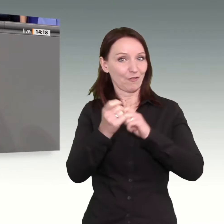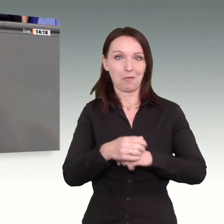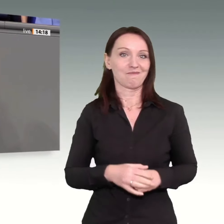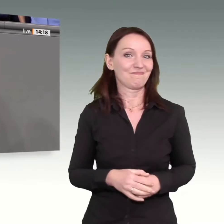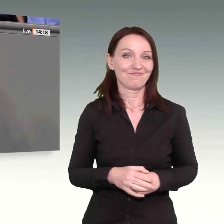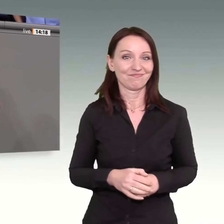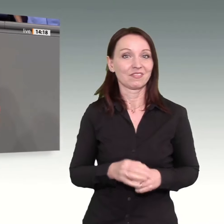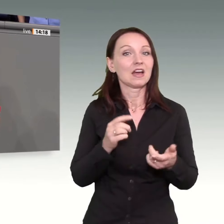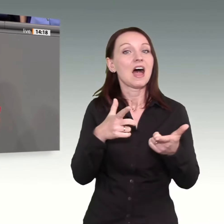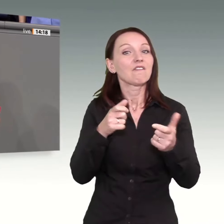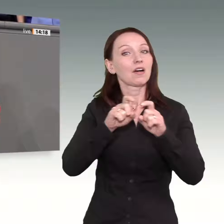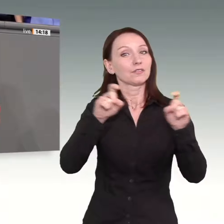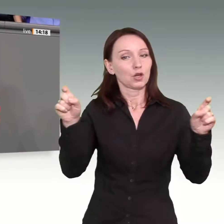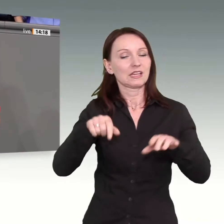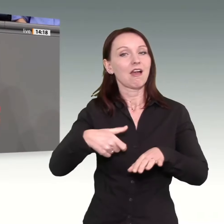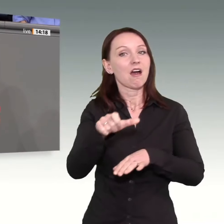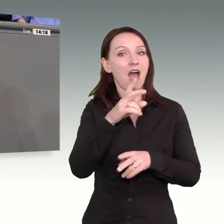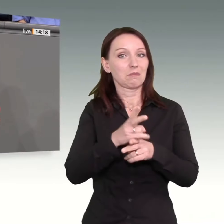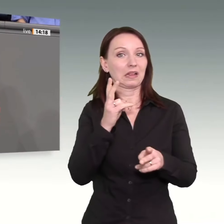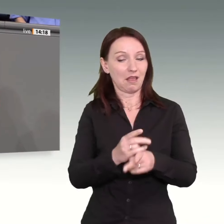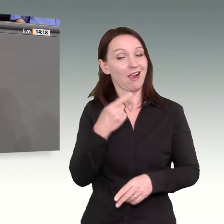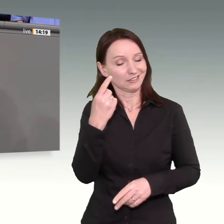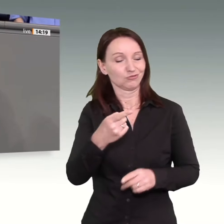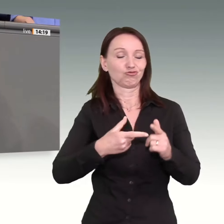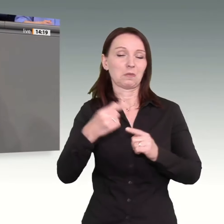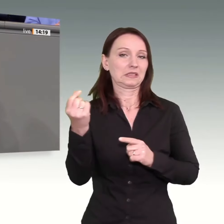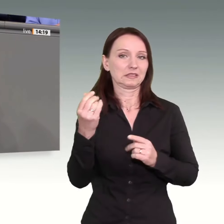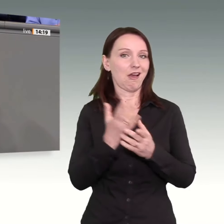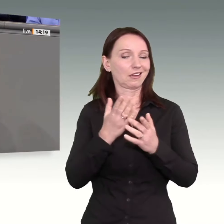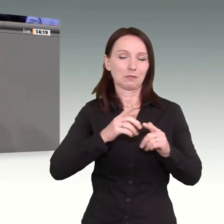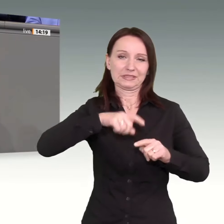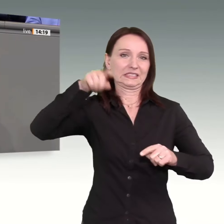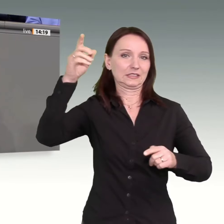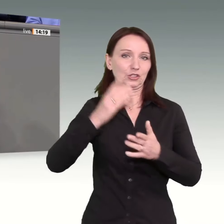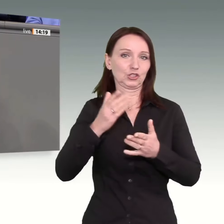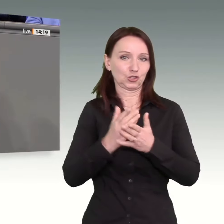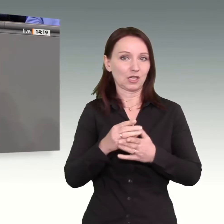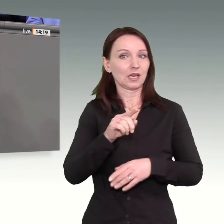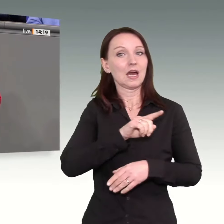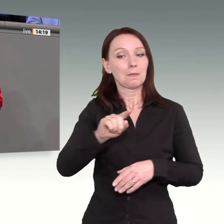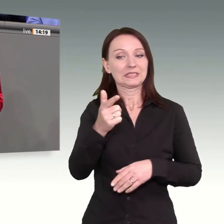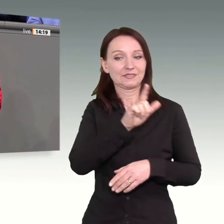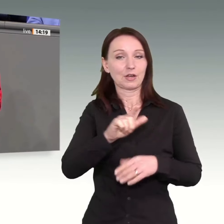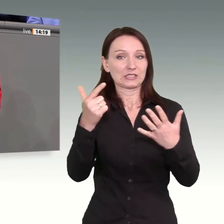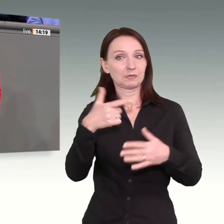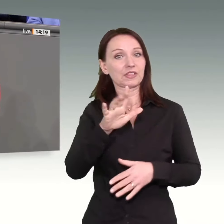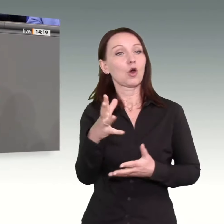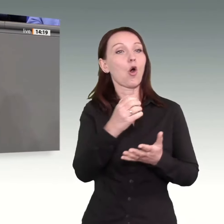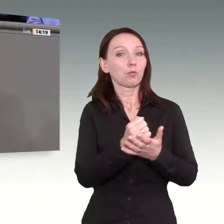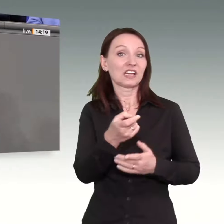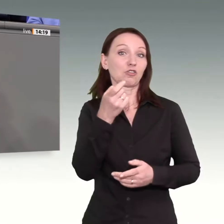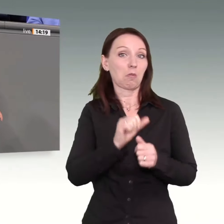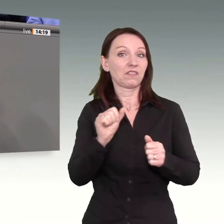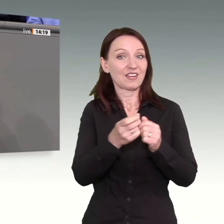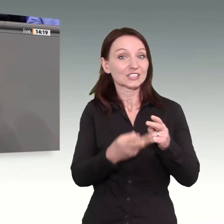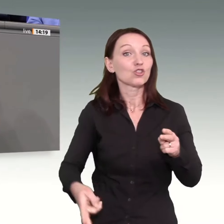Umsatz bis 2027 fast verdoppeln. Der Gewinn wird sich auf das Zweieinhalbfache steigern. So darf das nicht weitergehen, meine Damen